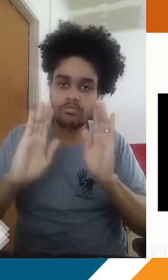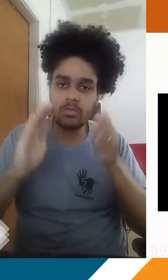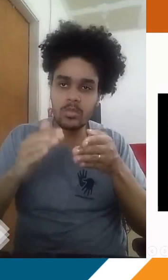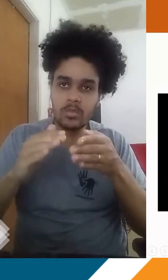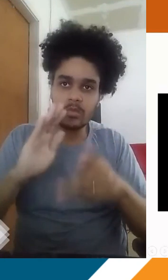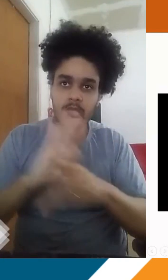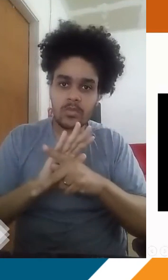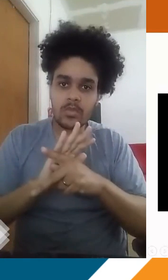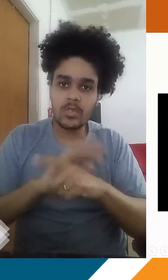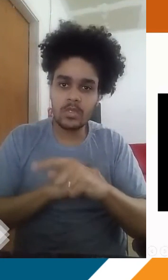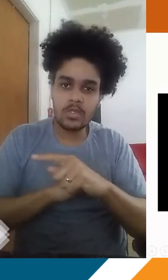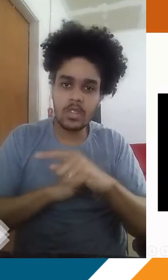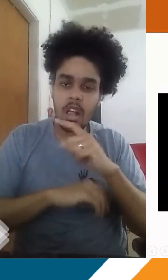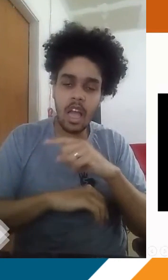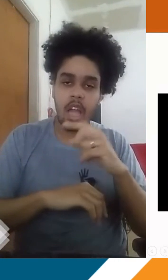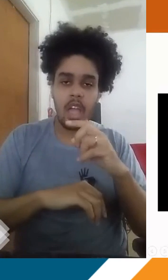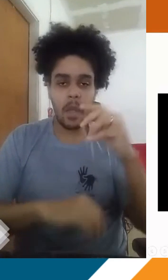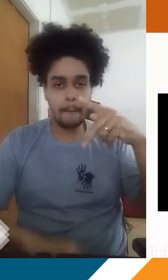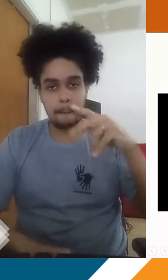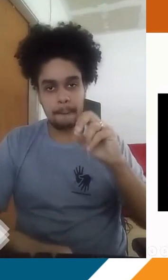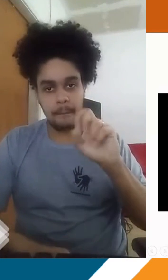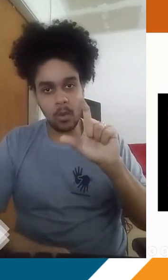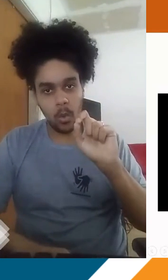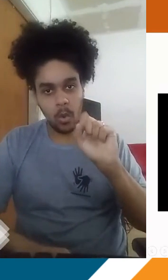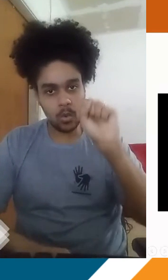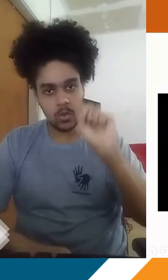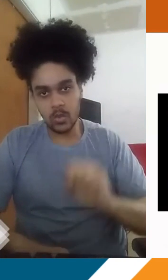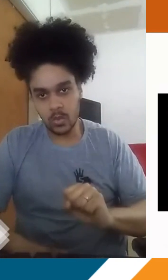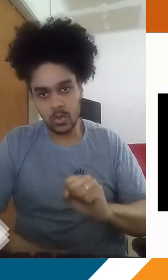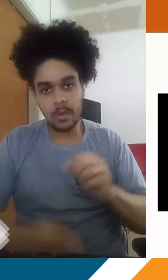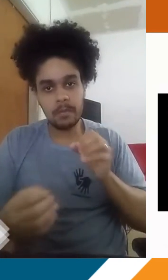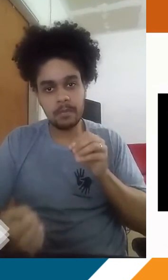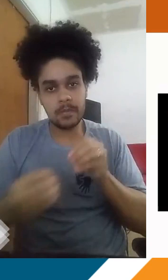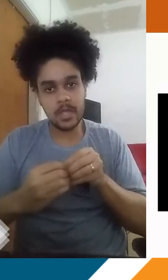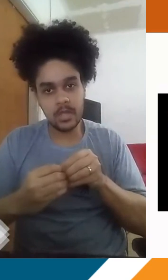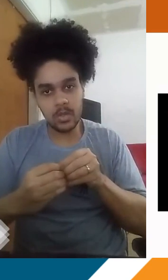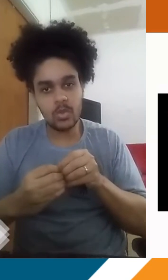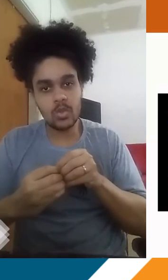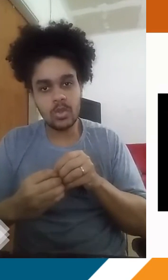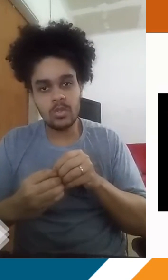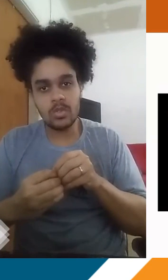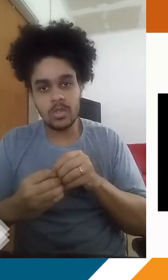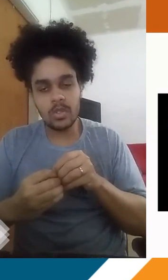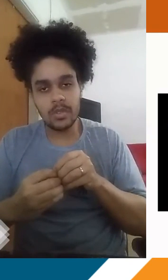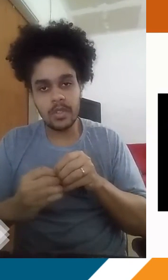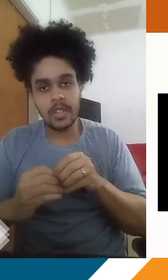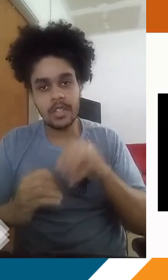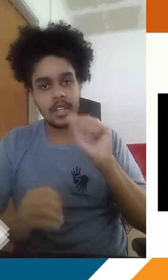lugar muito específico, que vai ser lá no Polo Sul, né? Próximo do que a gente chama, na altura do que a gente chama